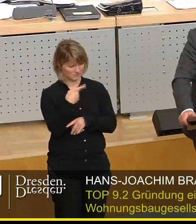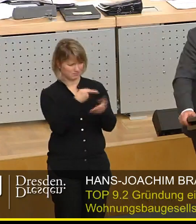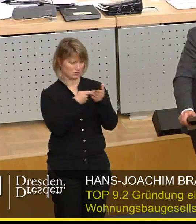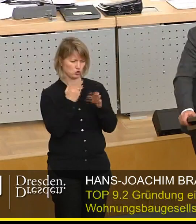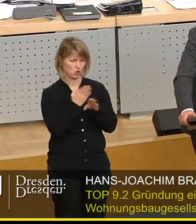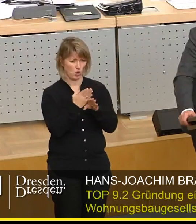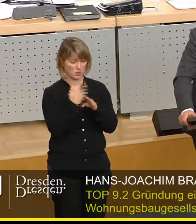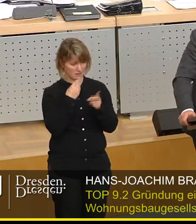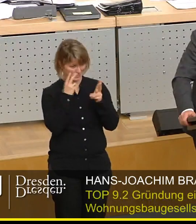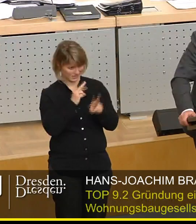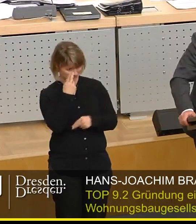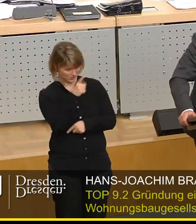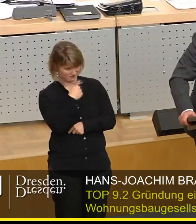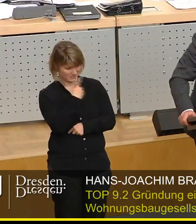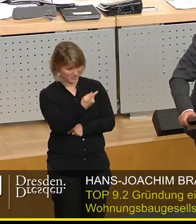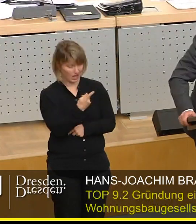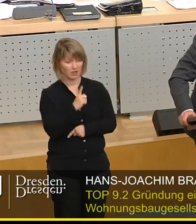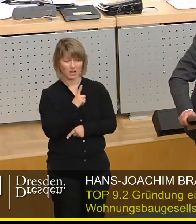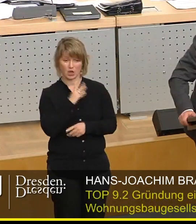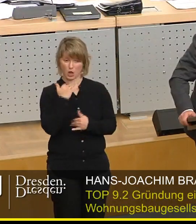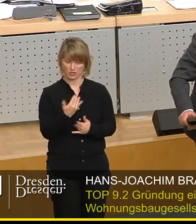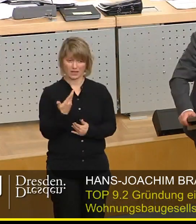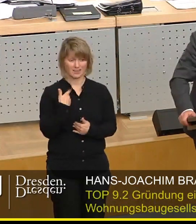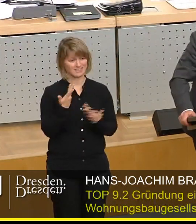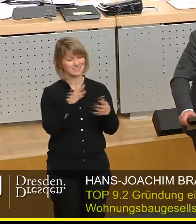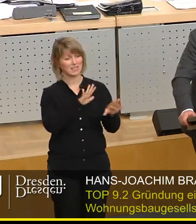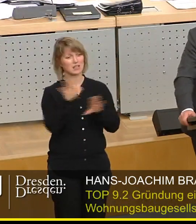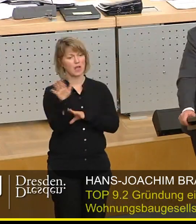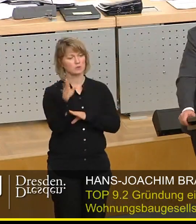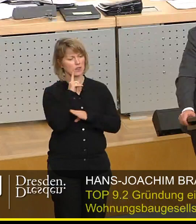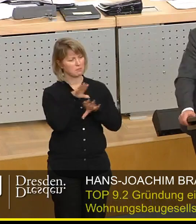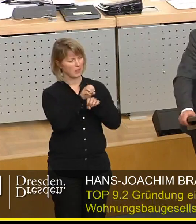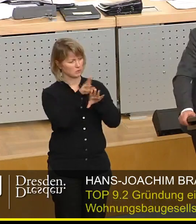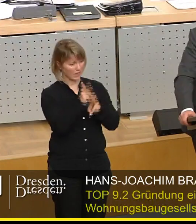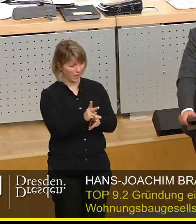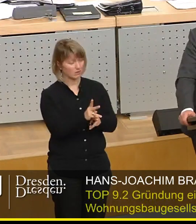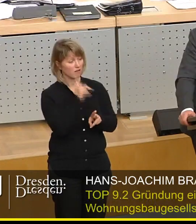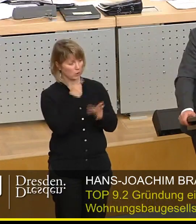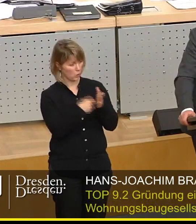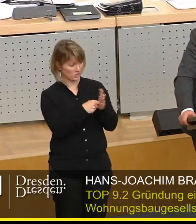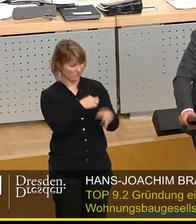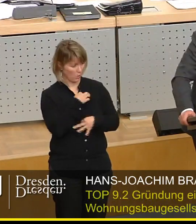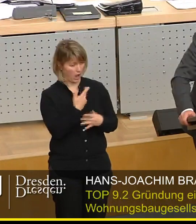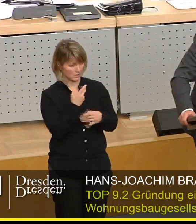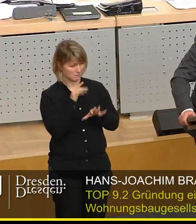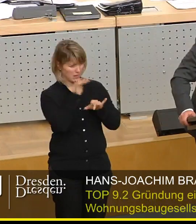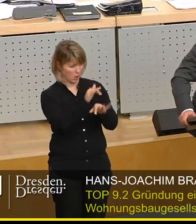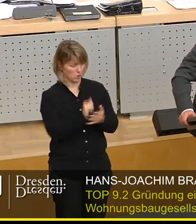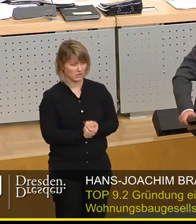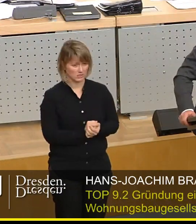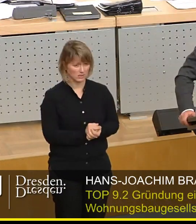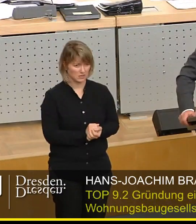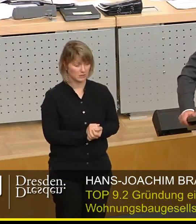verstanden habe würden nach dem heutigen Wert die 10.000 Belegungsrechte 80 Millionen kosten dann rechnen Sie doch mal wenn Sie